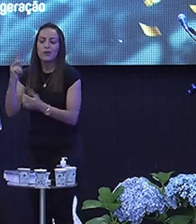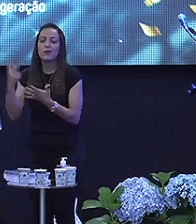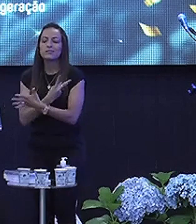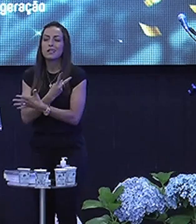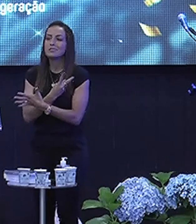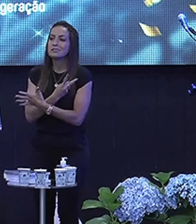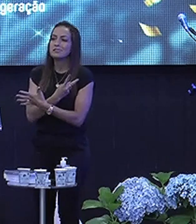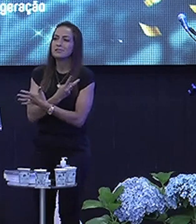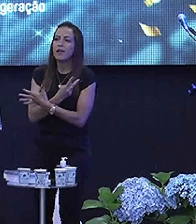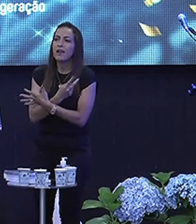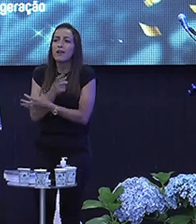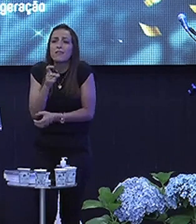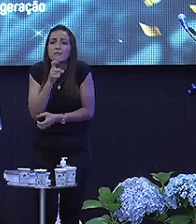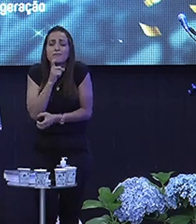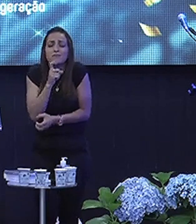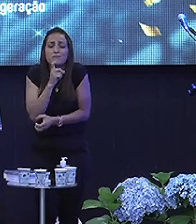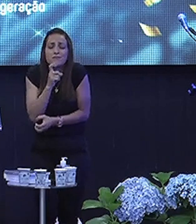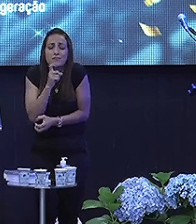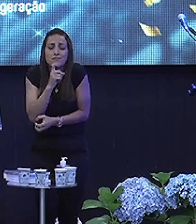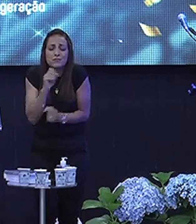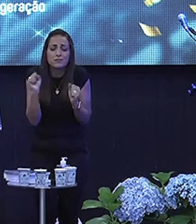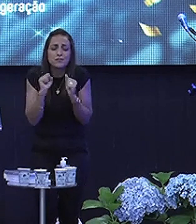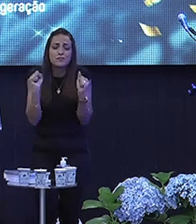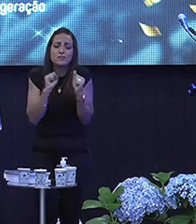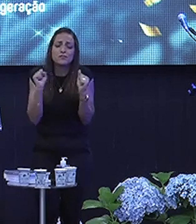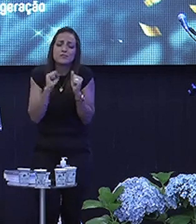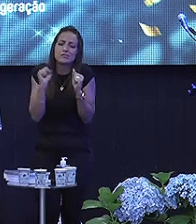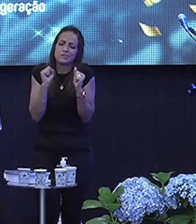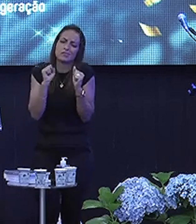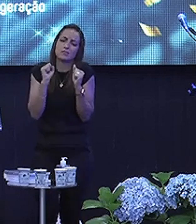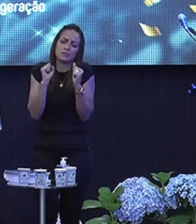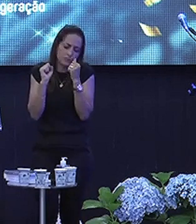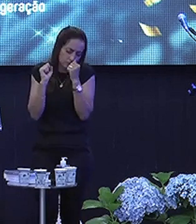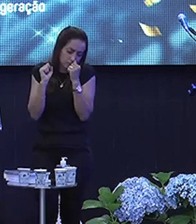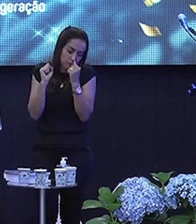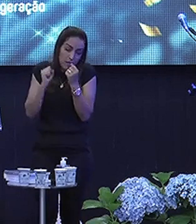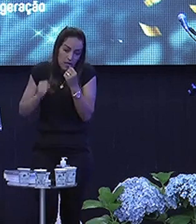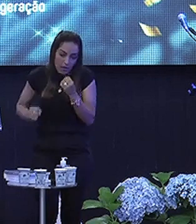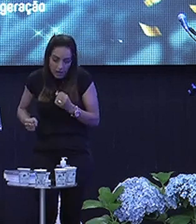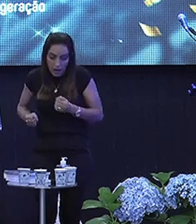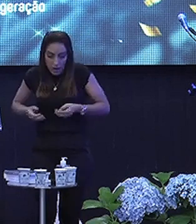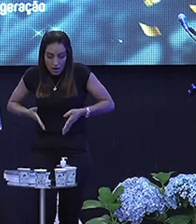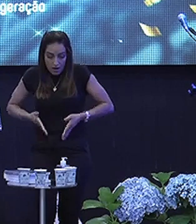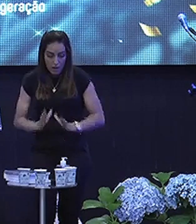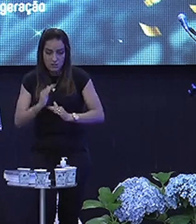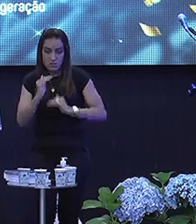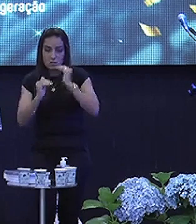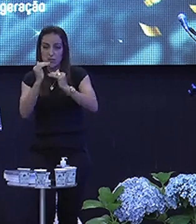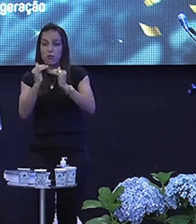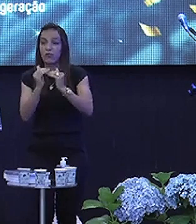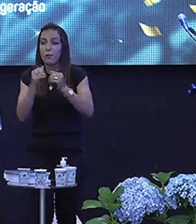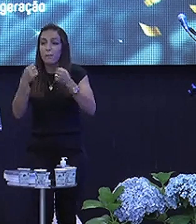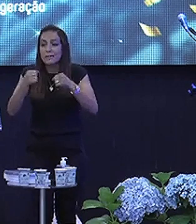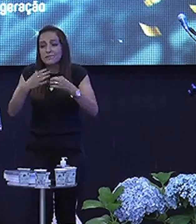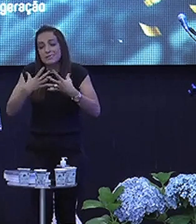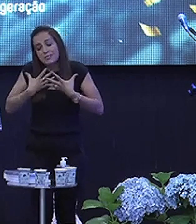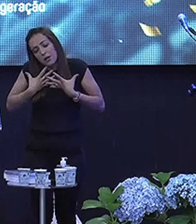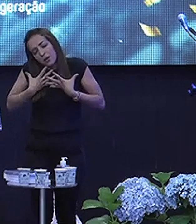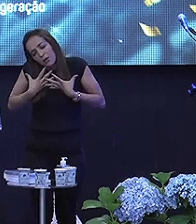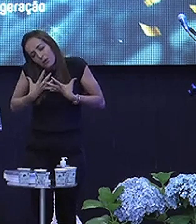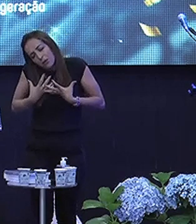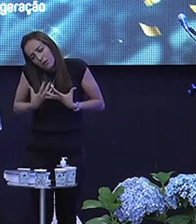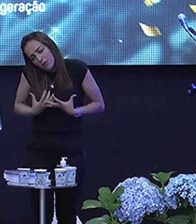É o inverno Para que ela tenha Condições de nascer romã Ela precisa descansar